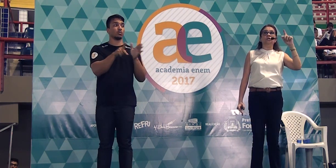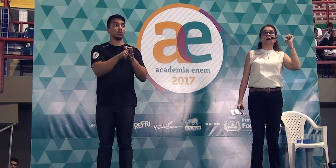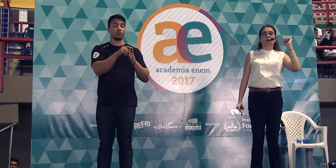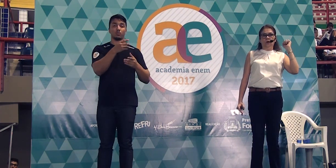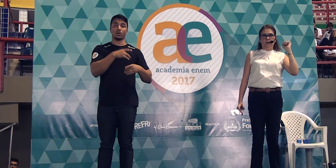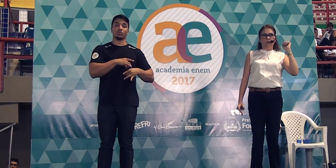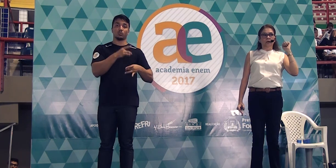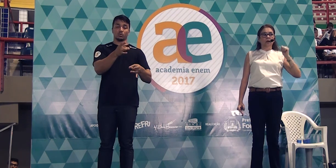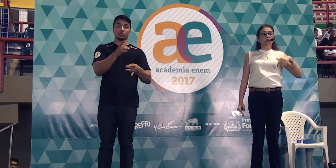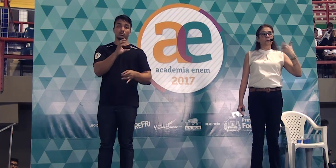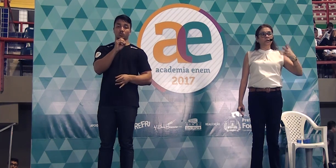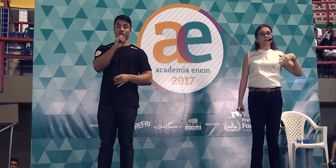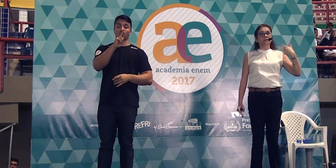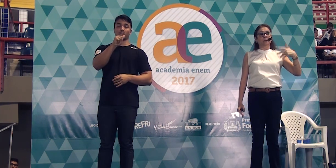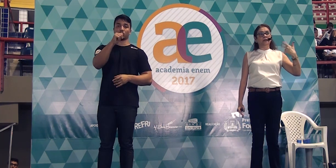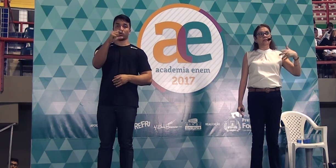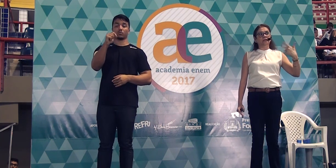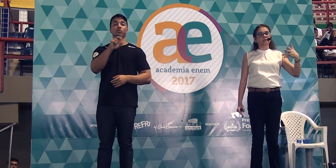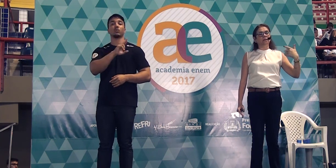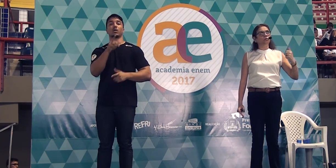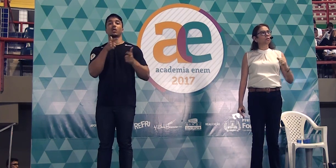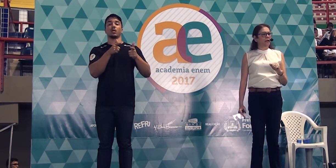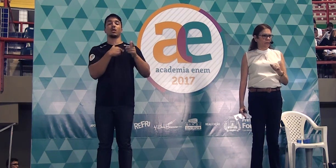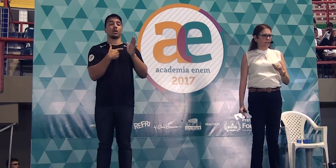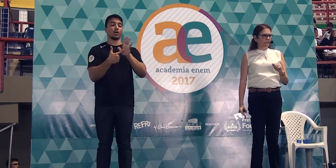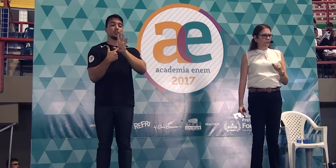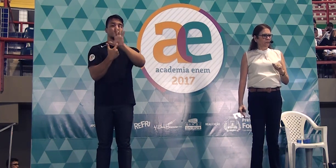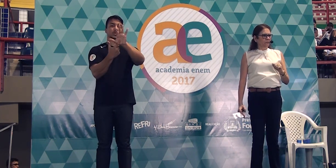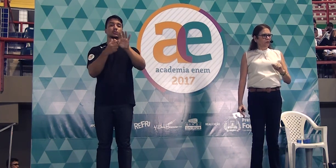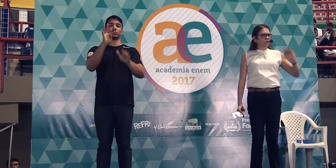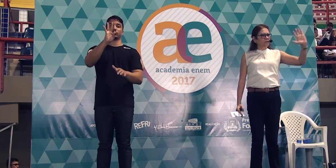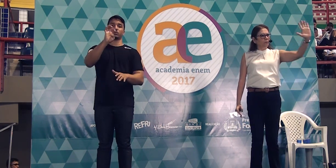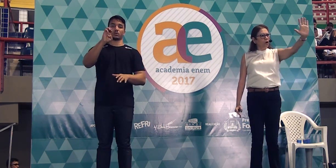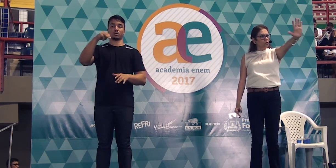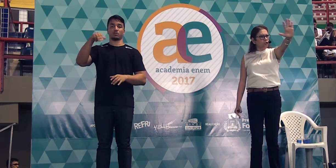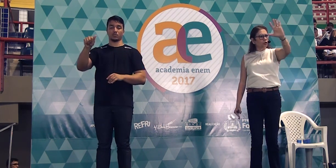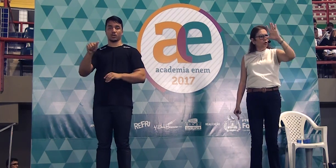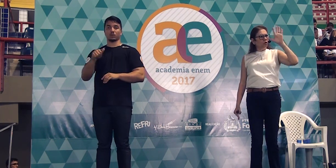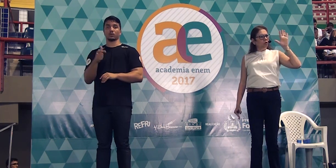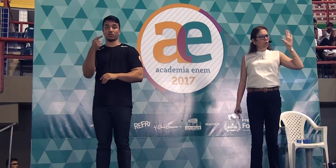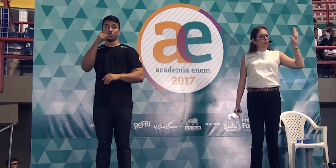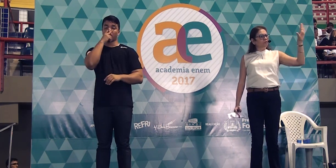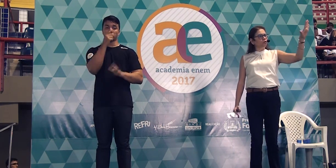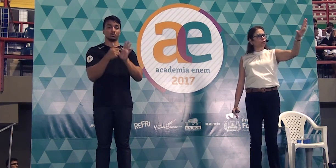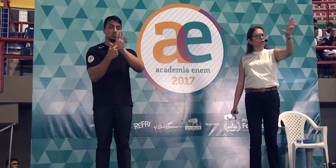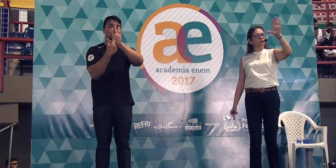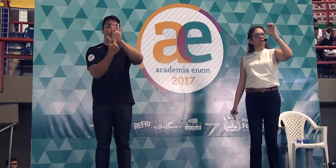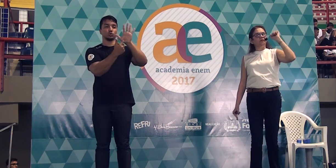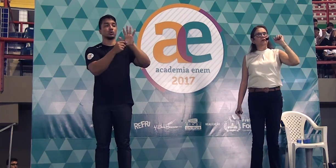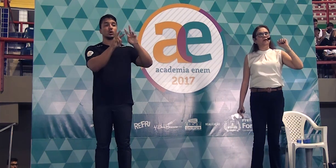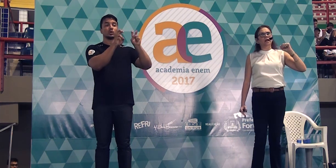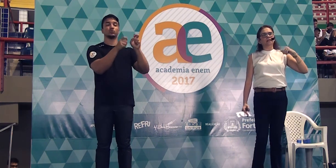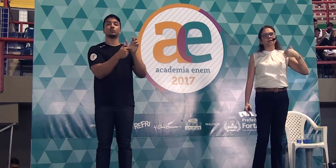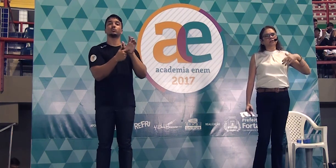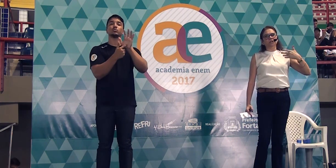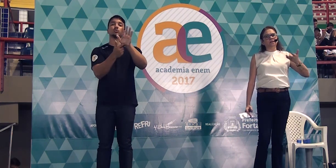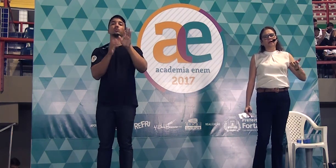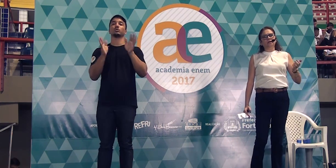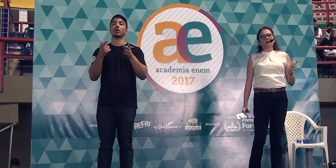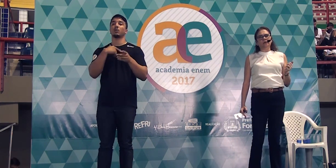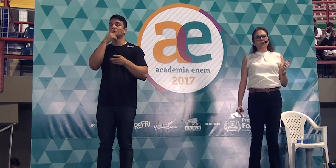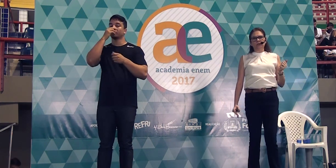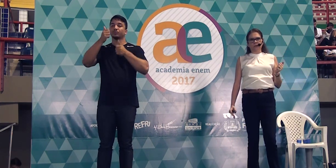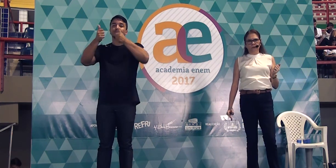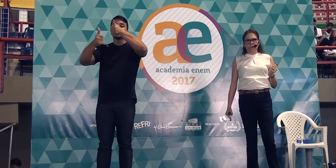doação de órgão. O nome disso é apresentação do tema. Você mostrou o assunto que você vai falar sem